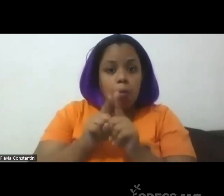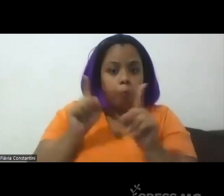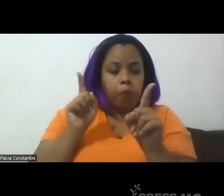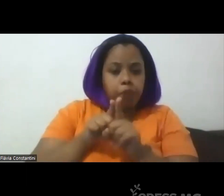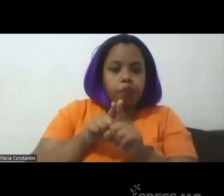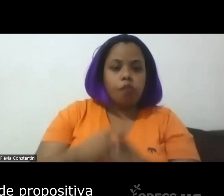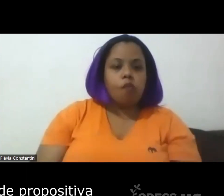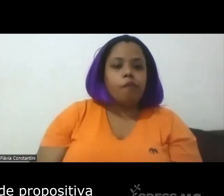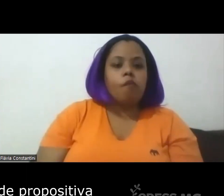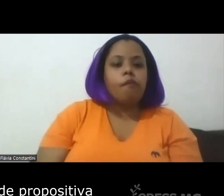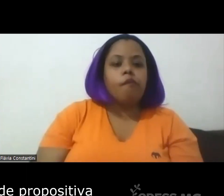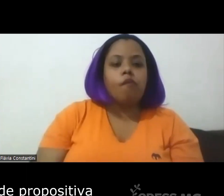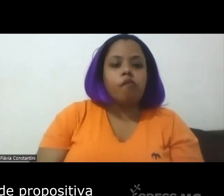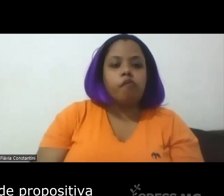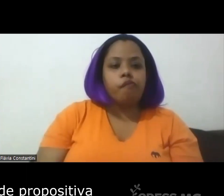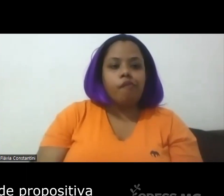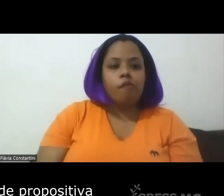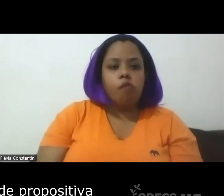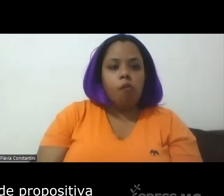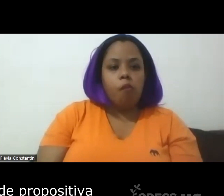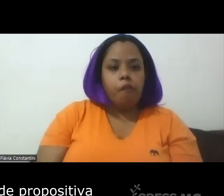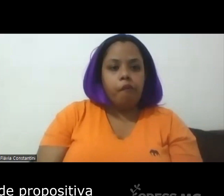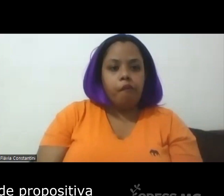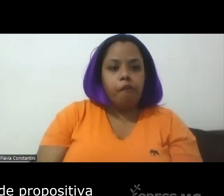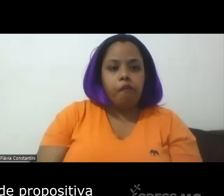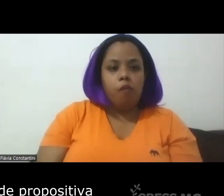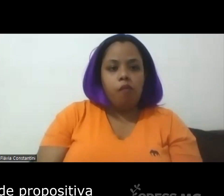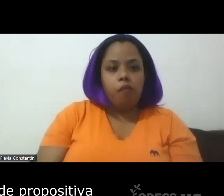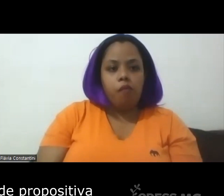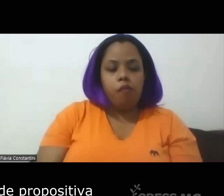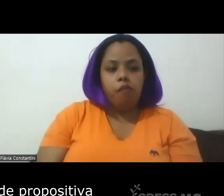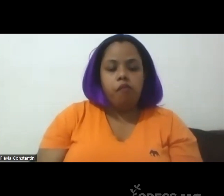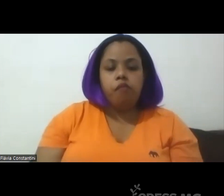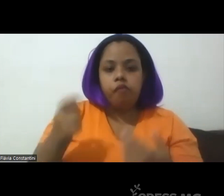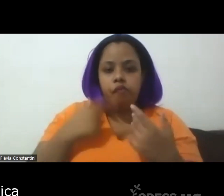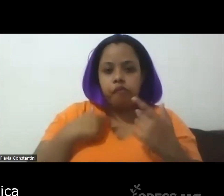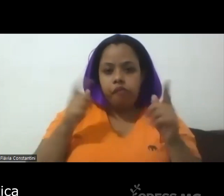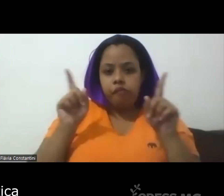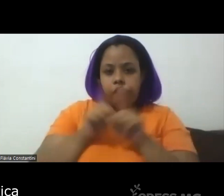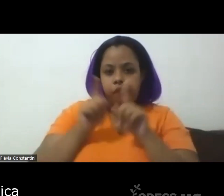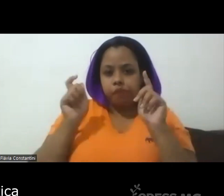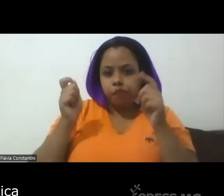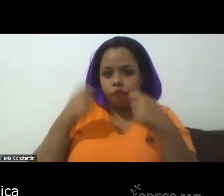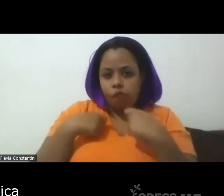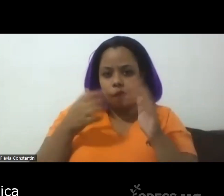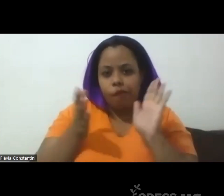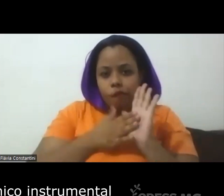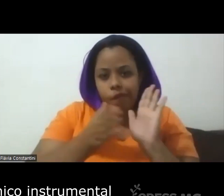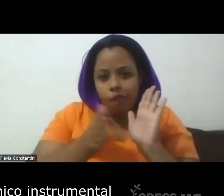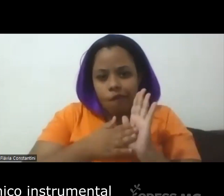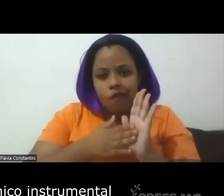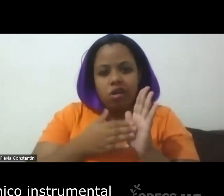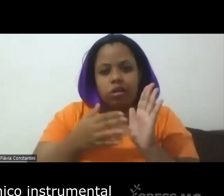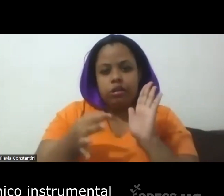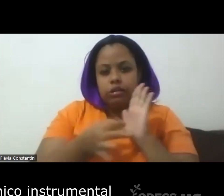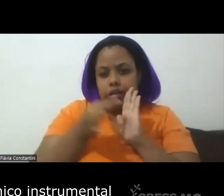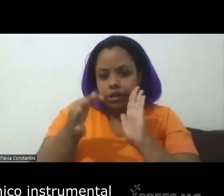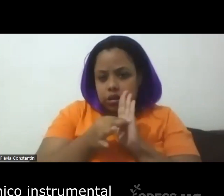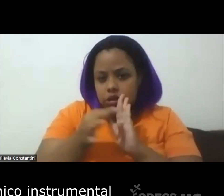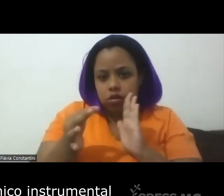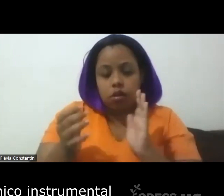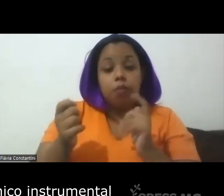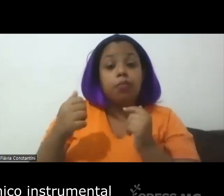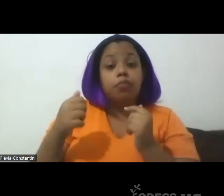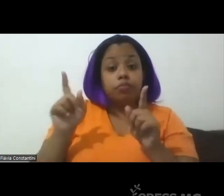uma capacidade propositiva crítica e um acervo